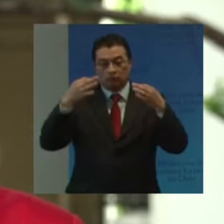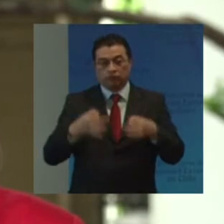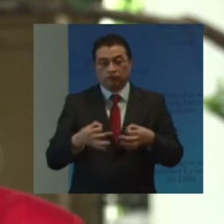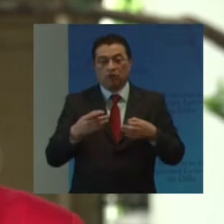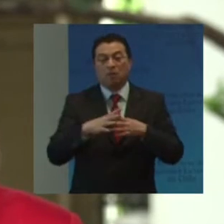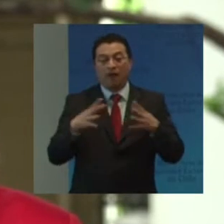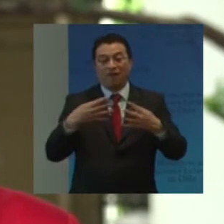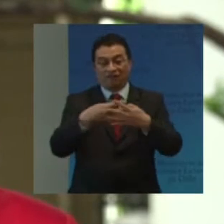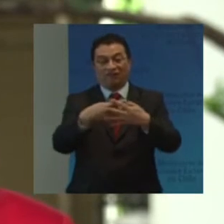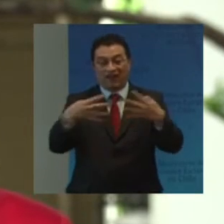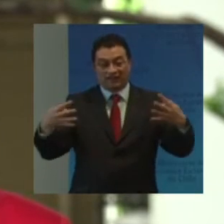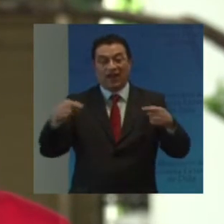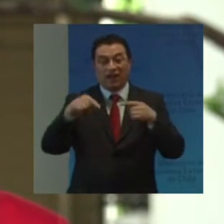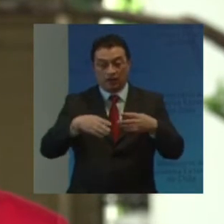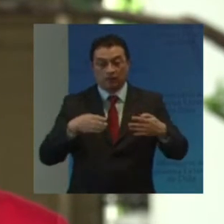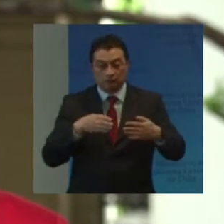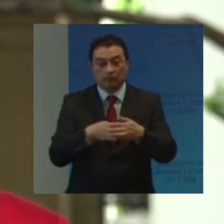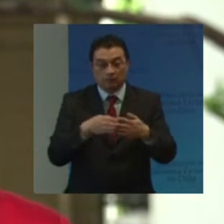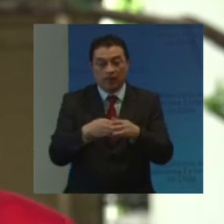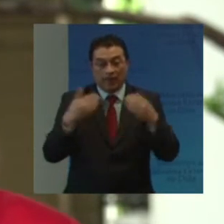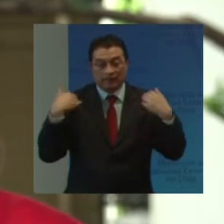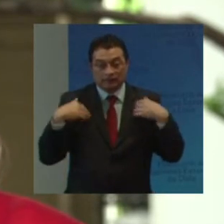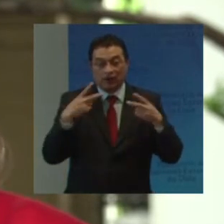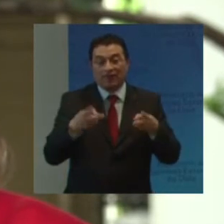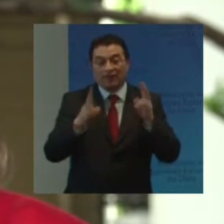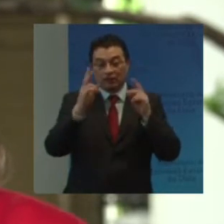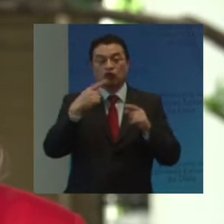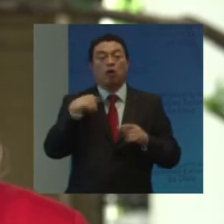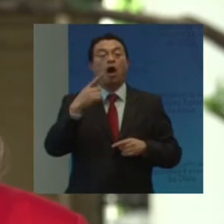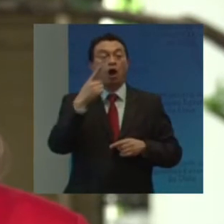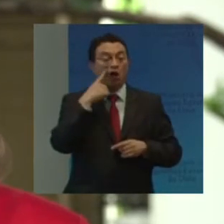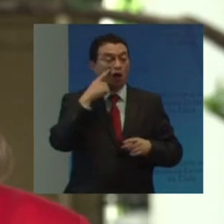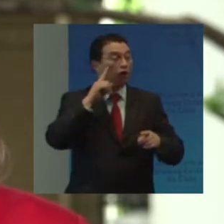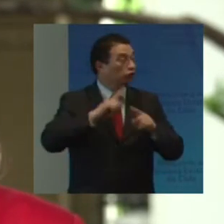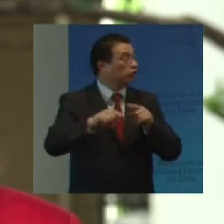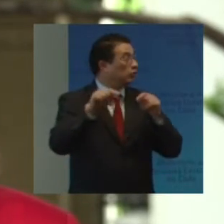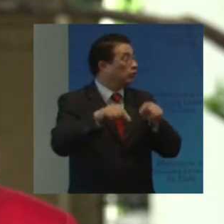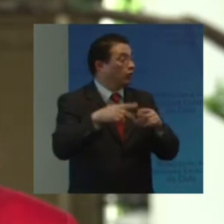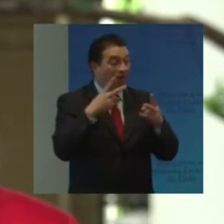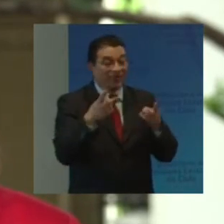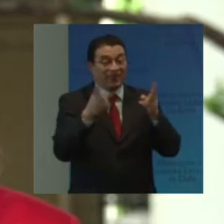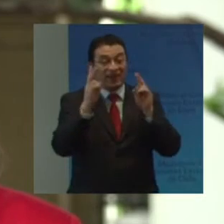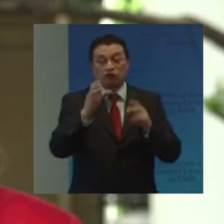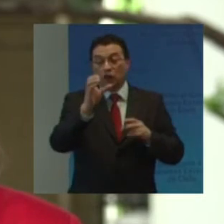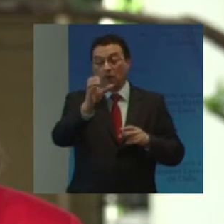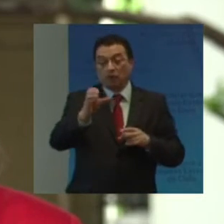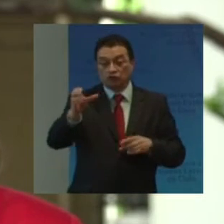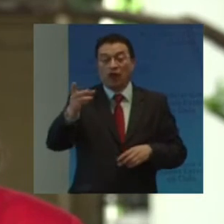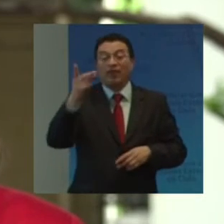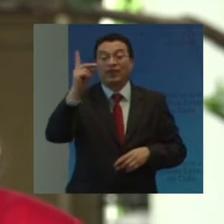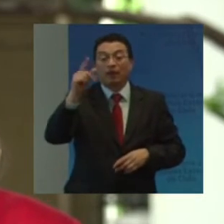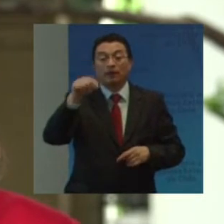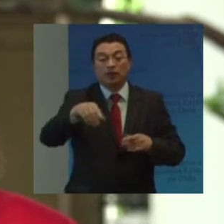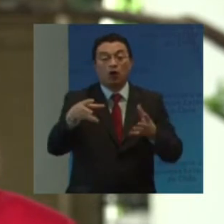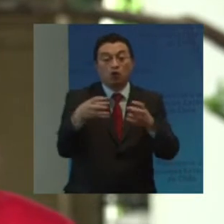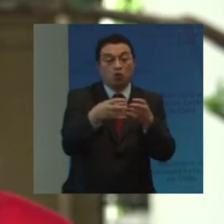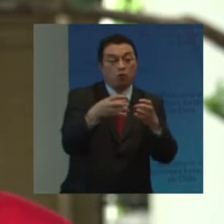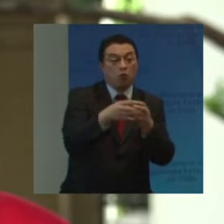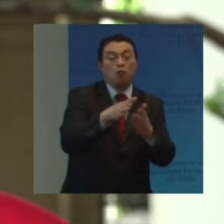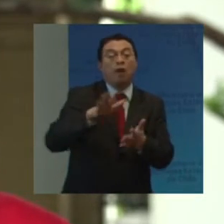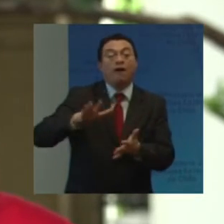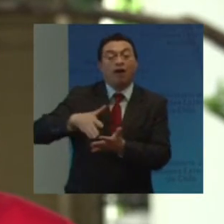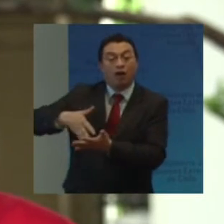Barrera para la inclusión Y el ejercicio De derechos Es el desconocimiento Desde el área De derechos De las personas Con discapacidad De la sección De grupos